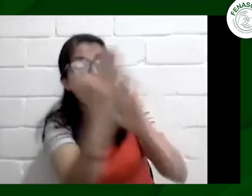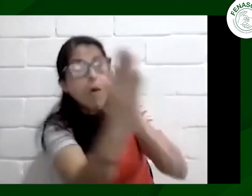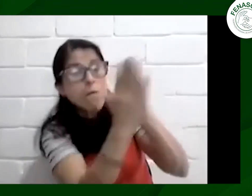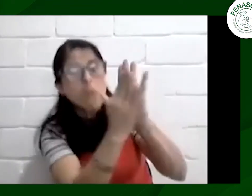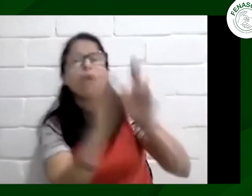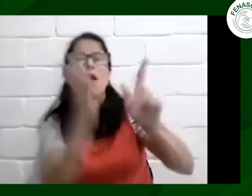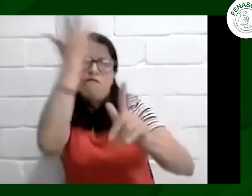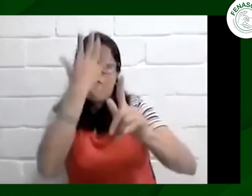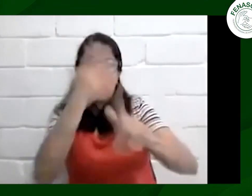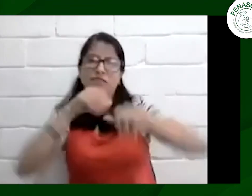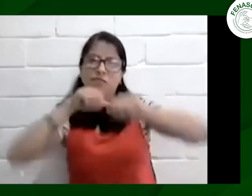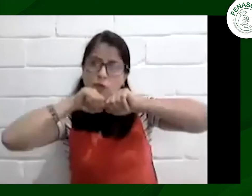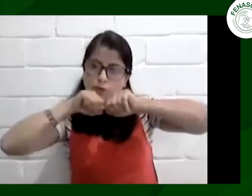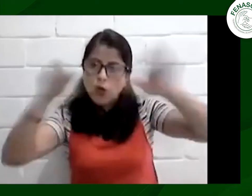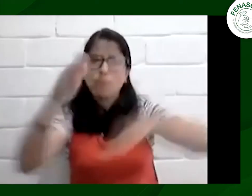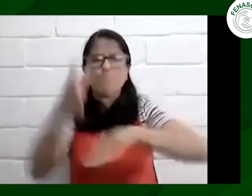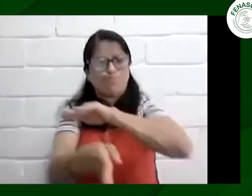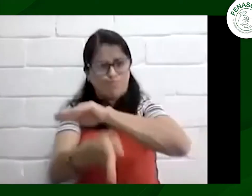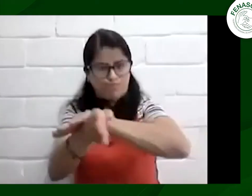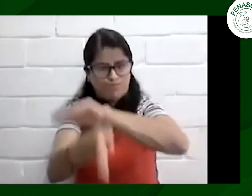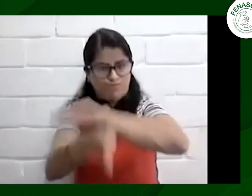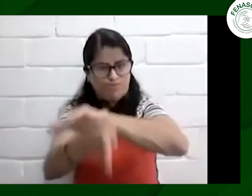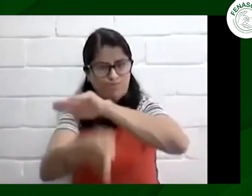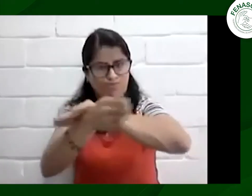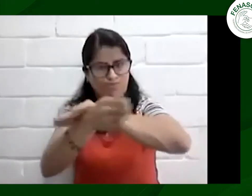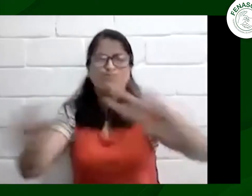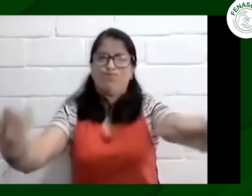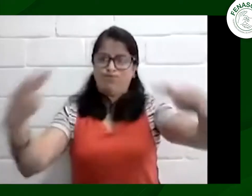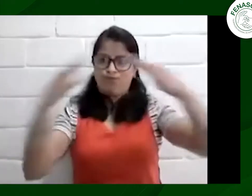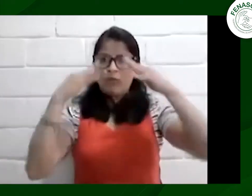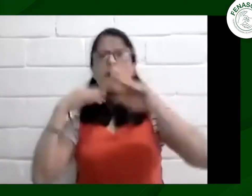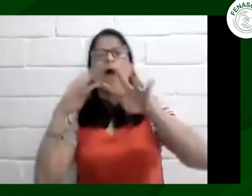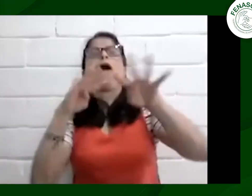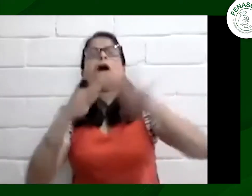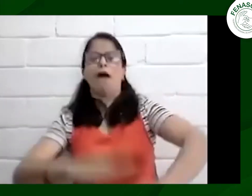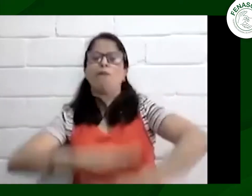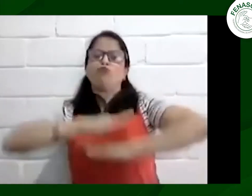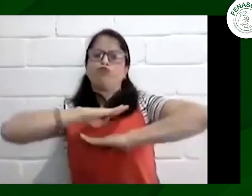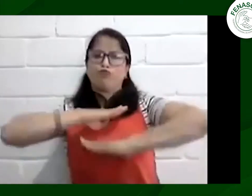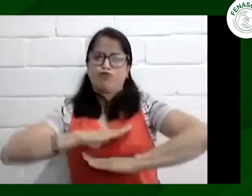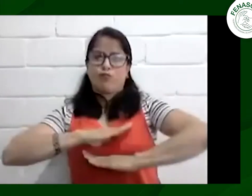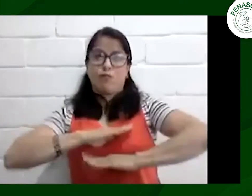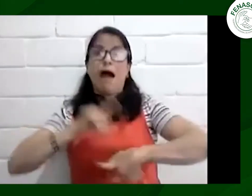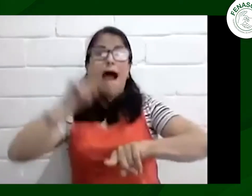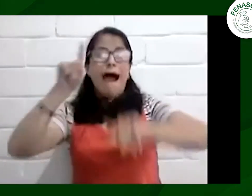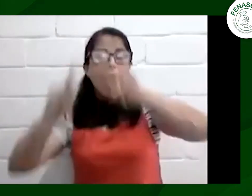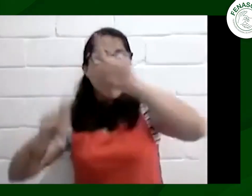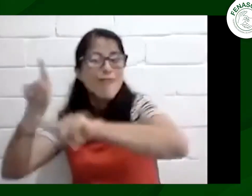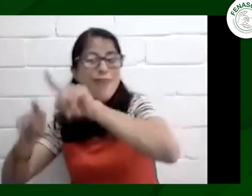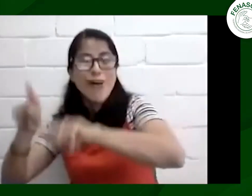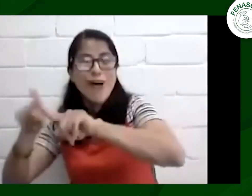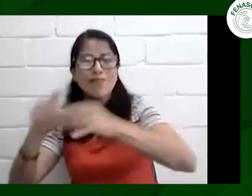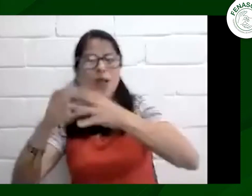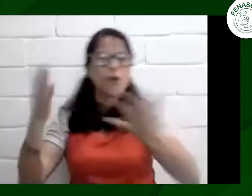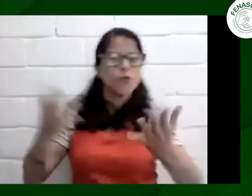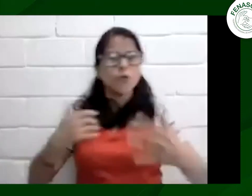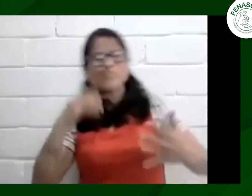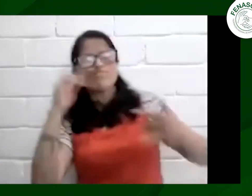informando sobre cómo van los procesos y además de eso se van a seguir haciendo las difusiones en Facebook sobre cualquier